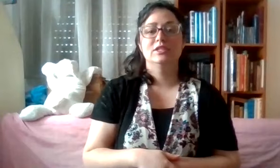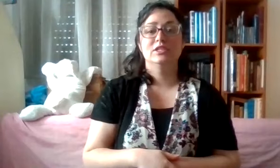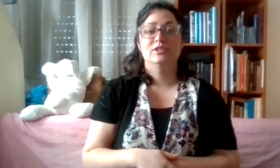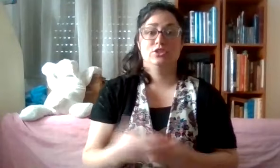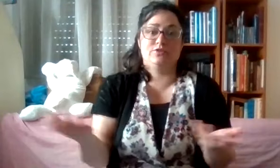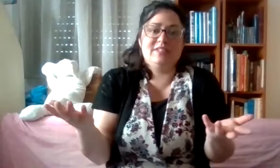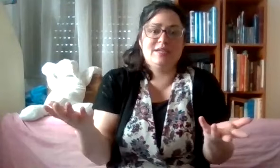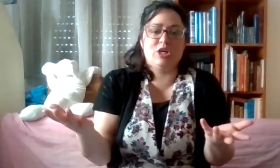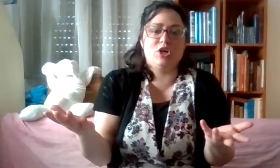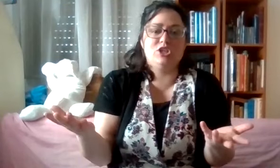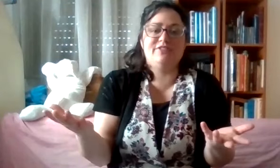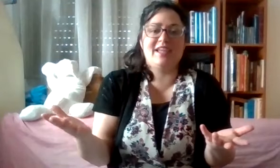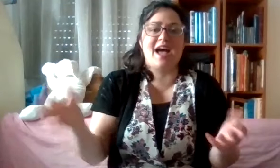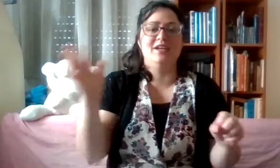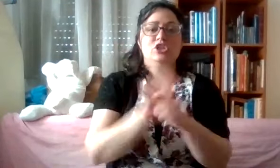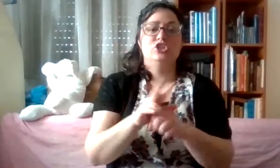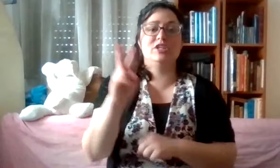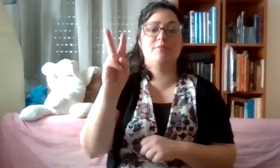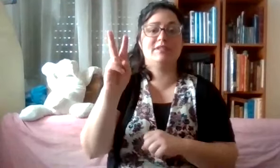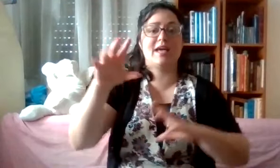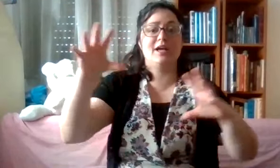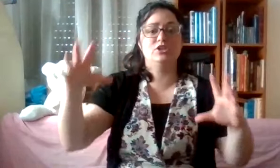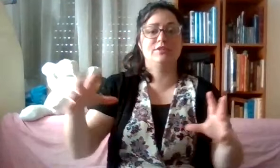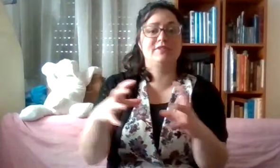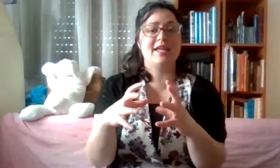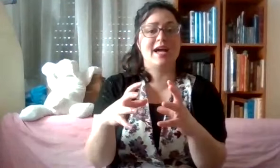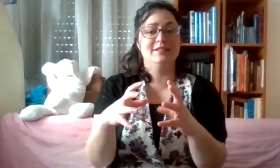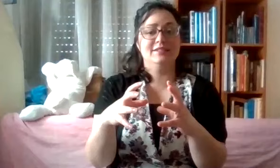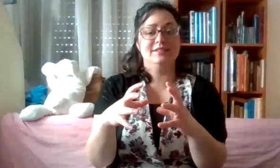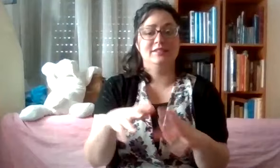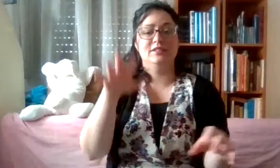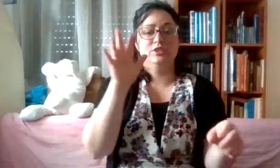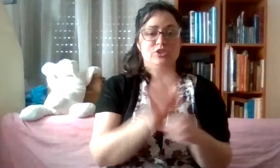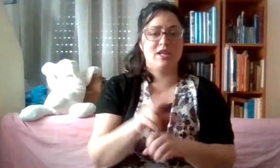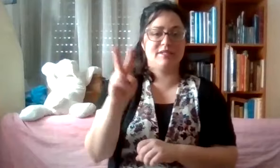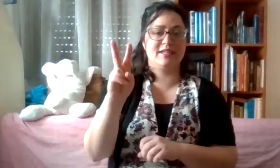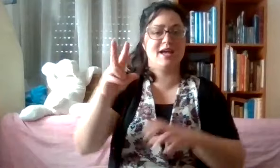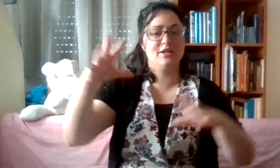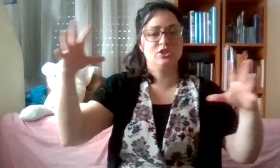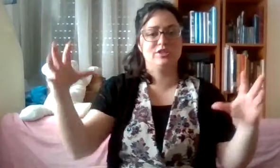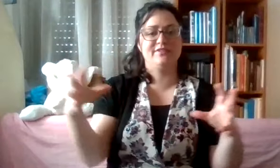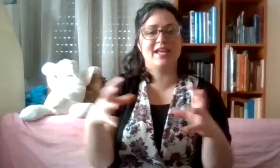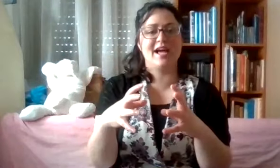שבטים, נכון? שבטאיה. 12 שבטאיה. 12 שבטאיה.